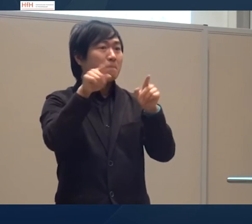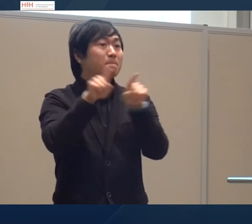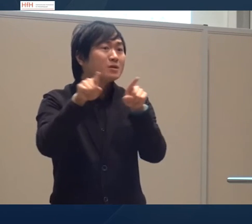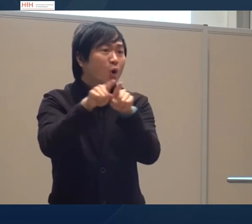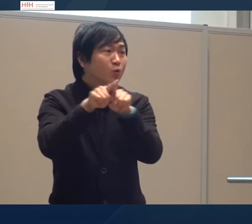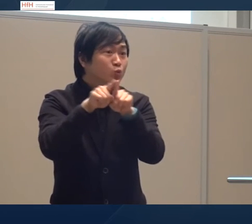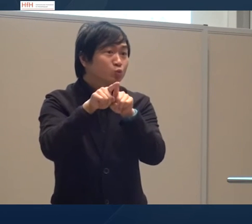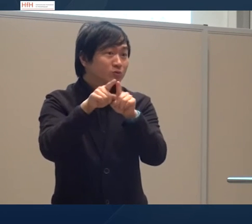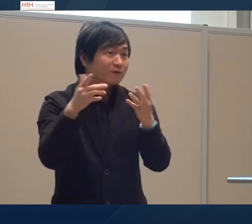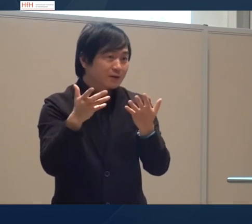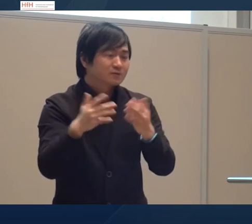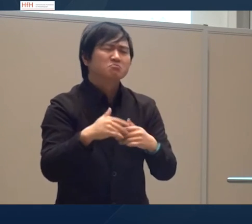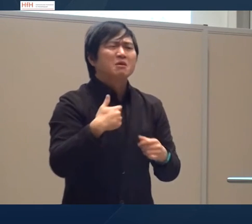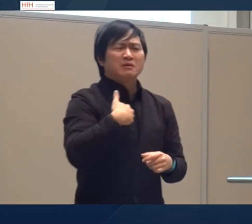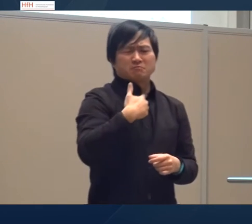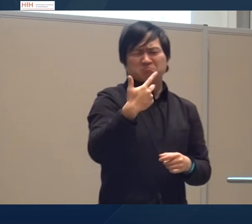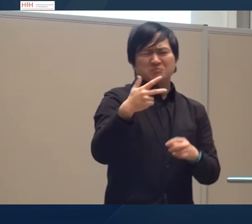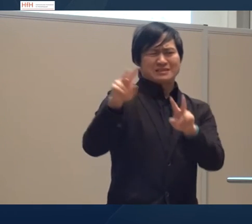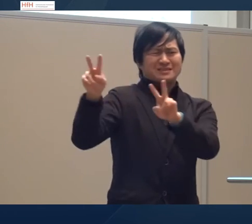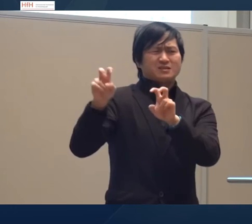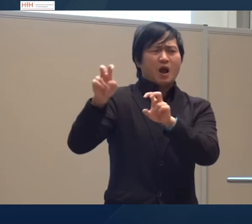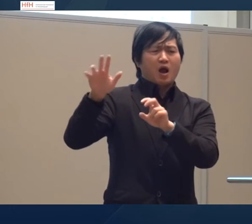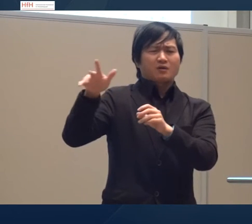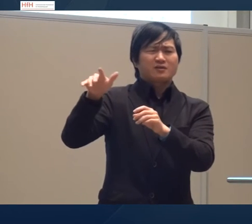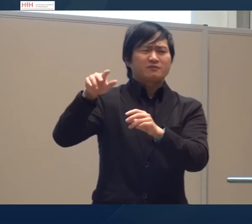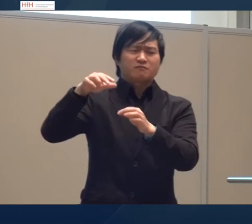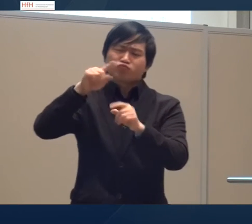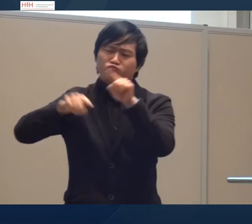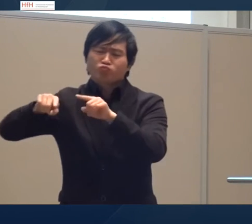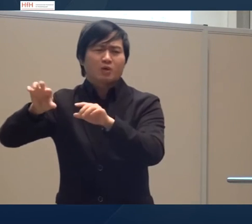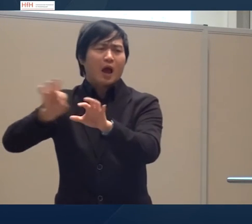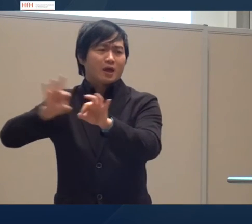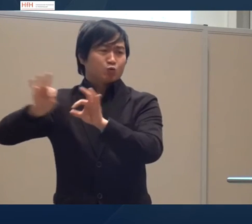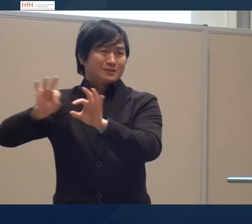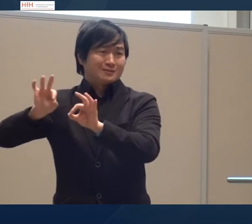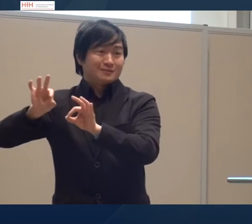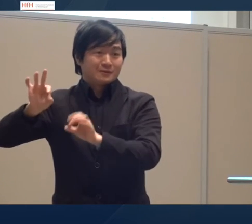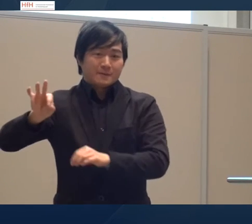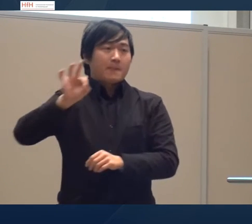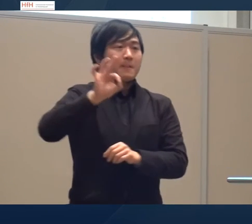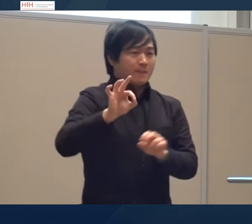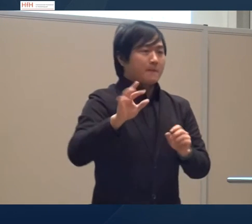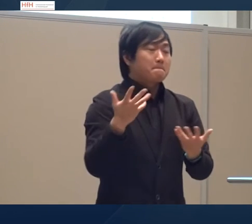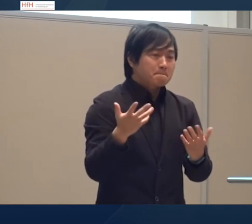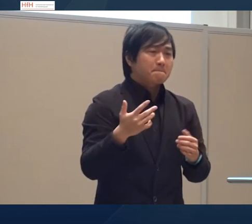ändert sich dann auch die Bedeutung der einzelnen gebärden wir haben einige Beispiele habe ich herausgezogen